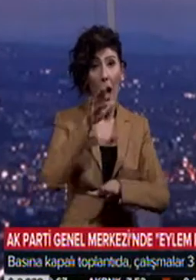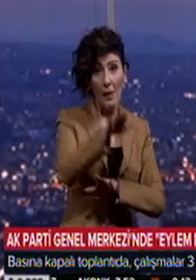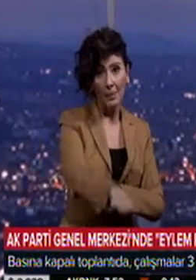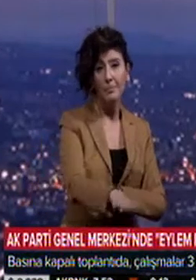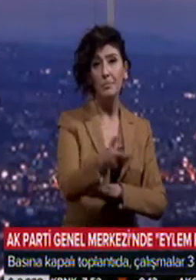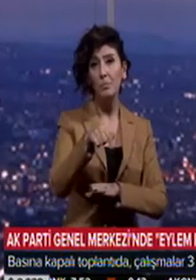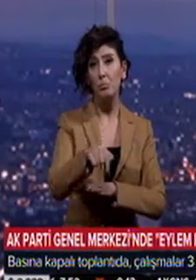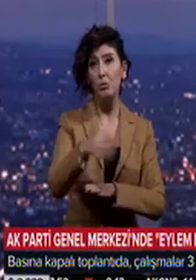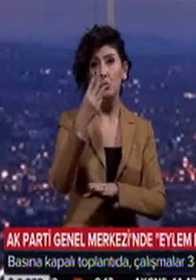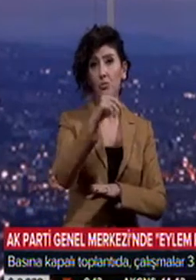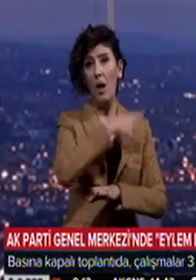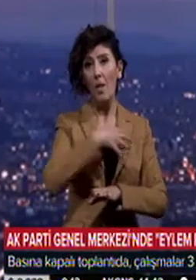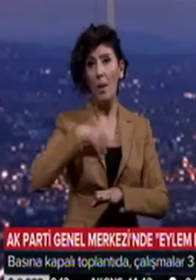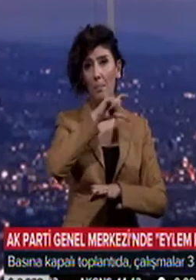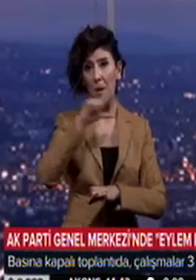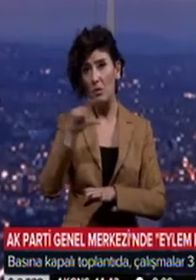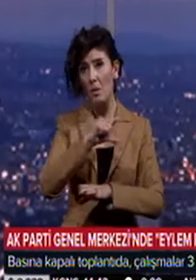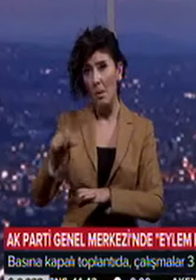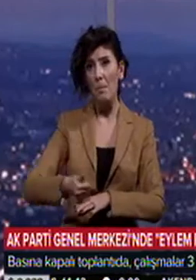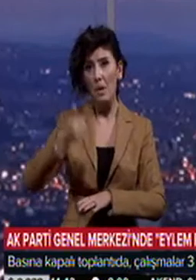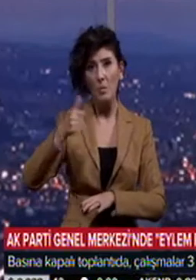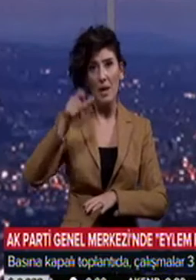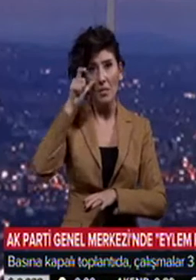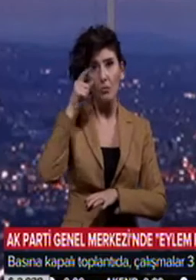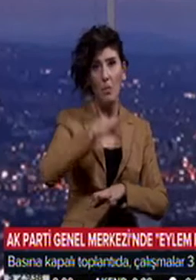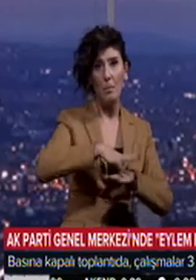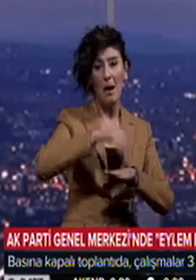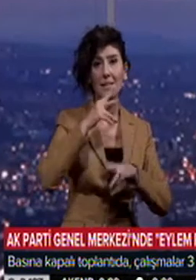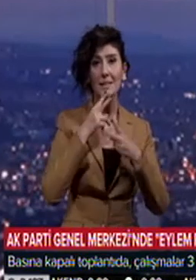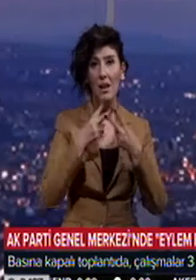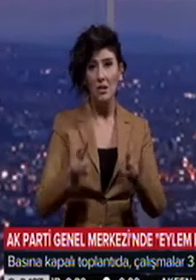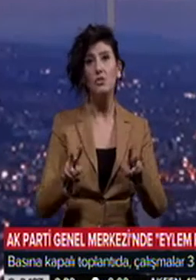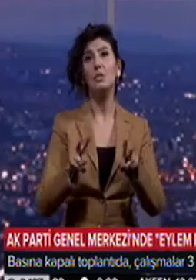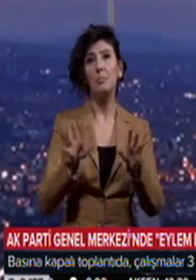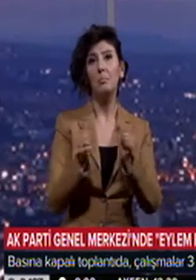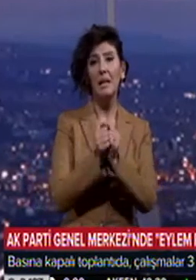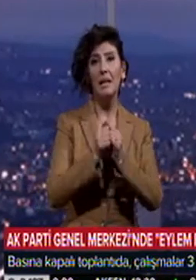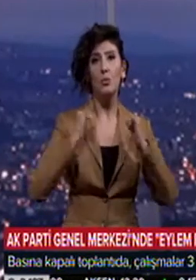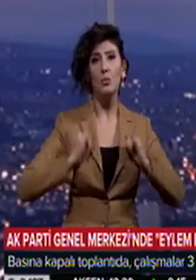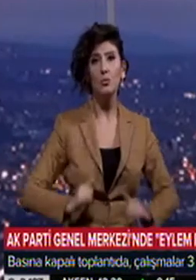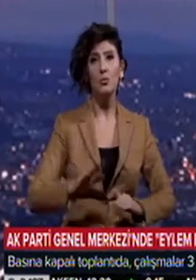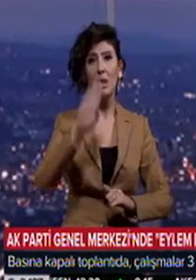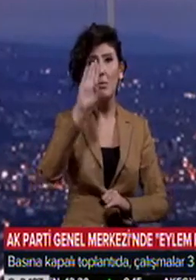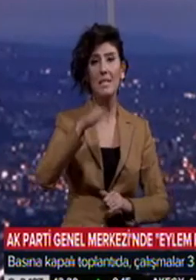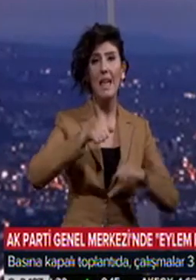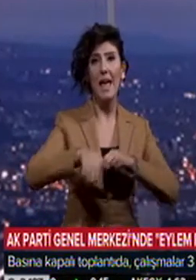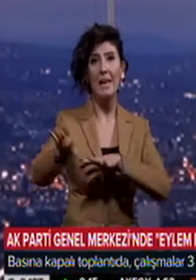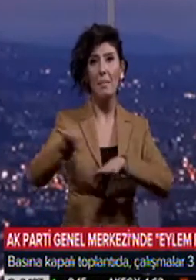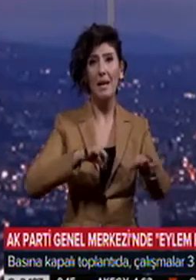İşte bu 3 ana başlık, Başbakan Ahmet Davutoğlu'nun Mardin'de açıkladığı Birlik, Huzur ve Demokrasi Eylem Planı'na bağlı